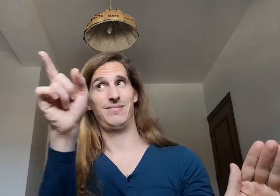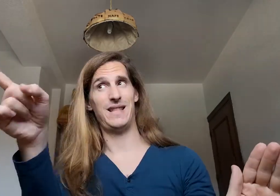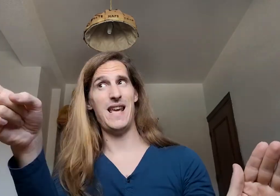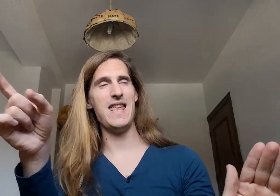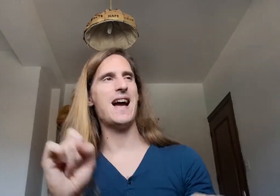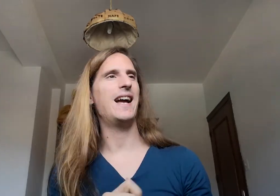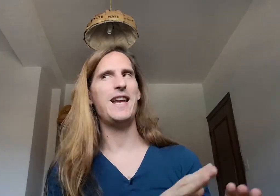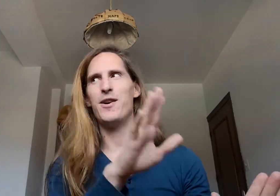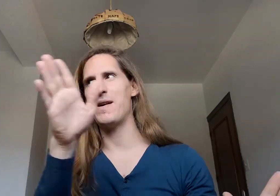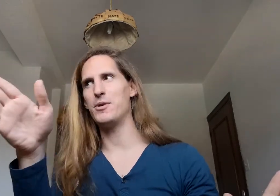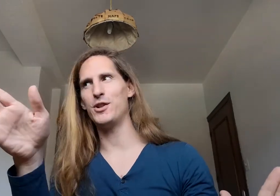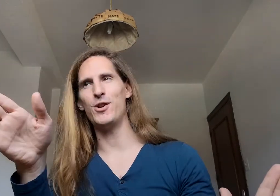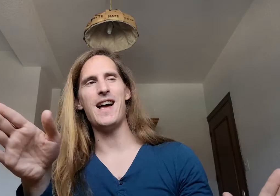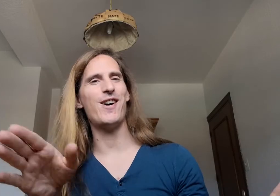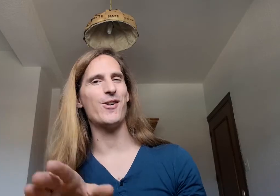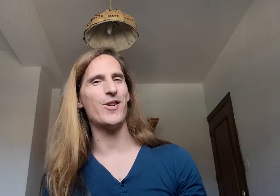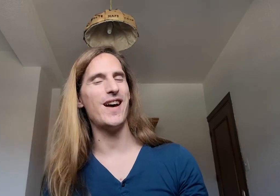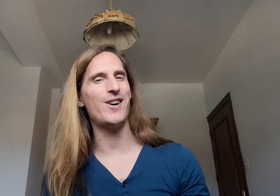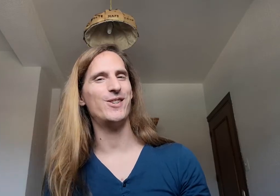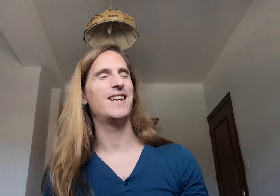ella y nos vamos a otro lado acordaos